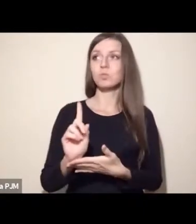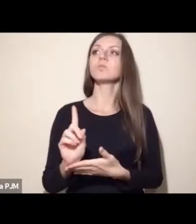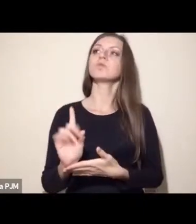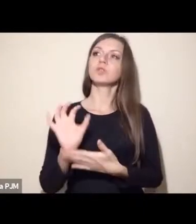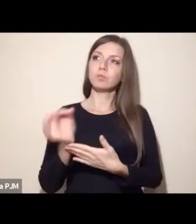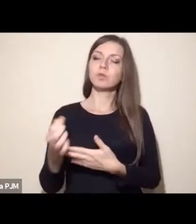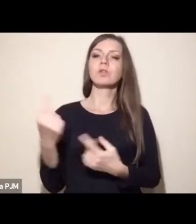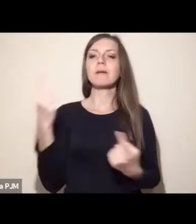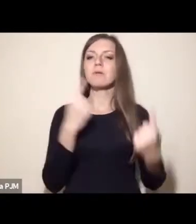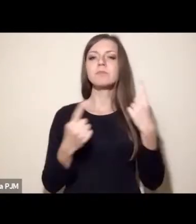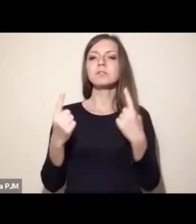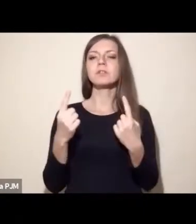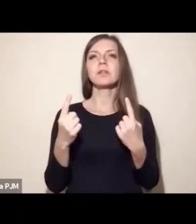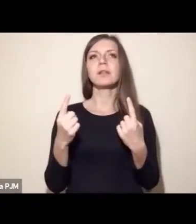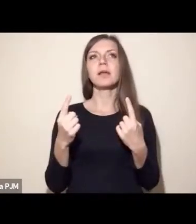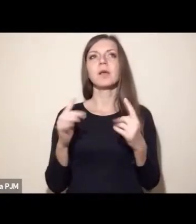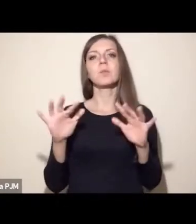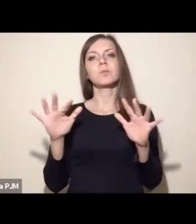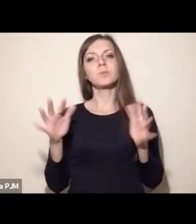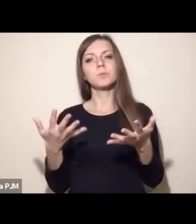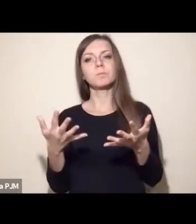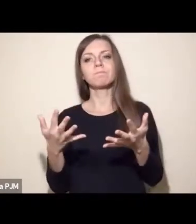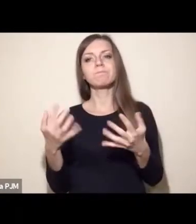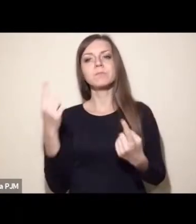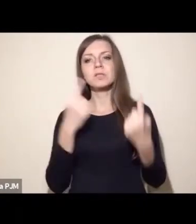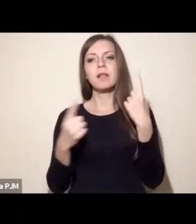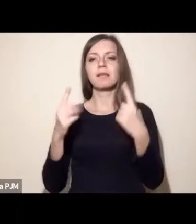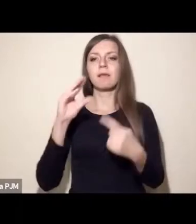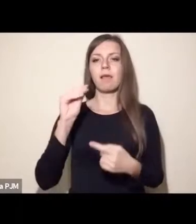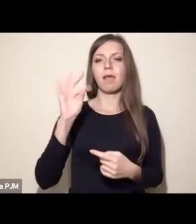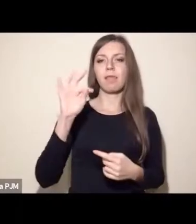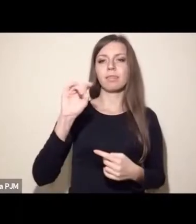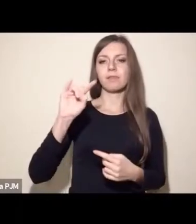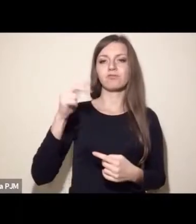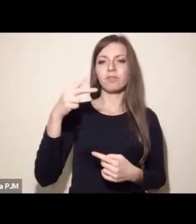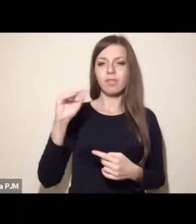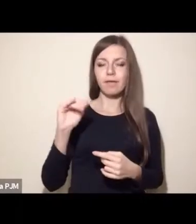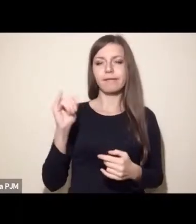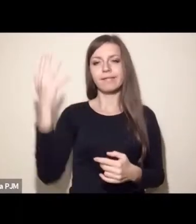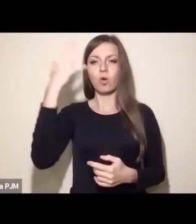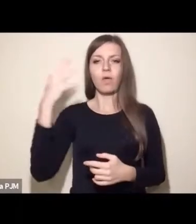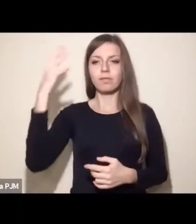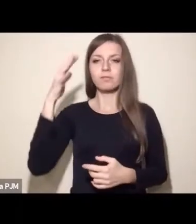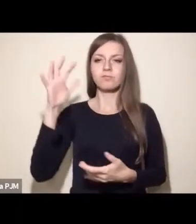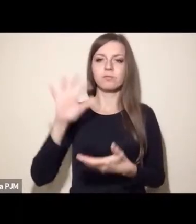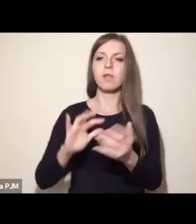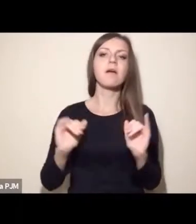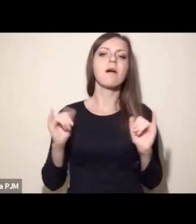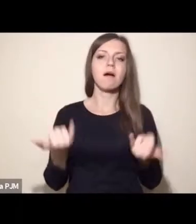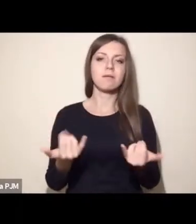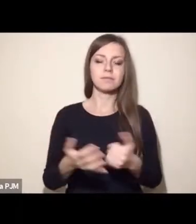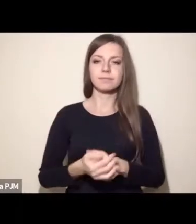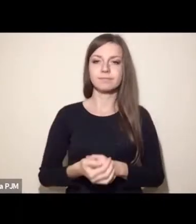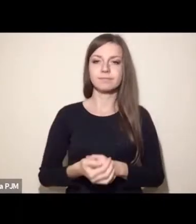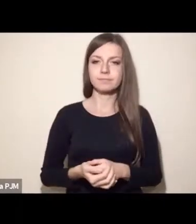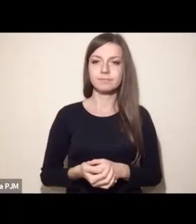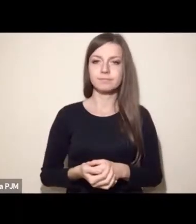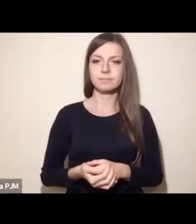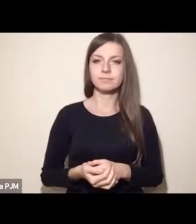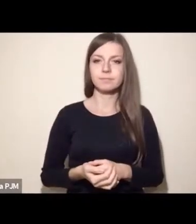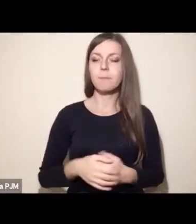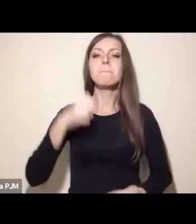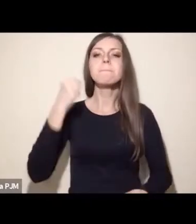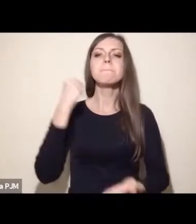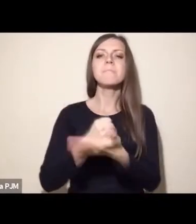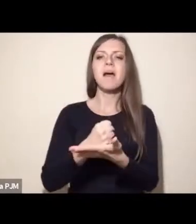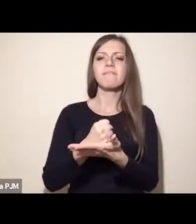perspektywę etyczną i teoretyczną. Proszę Państwa, prawa w